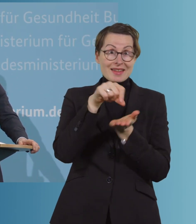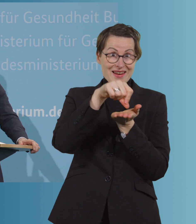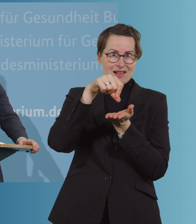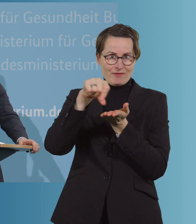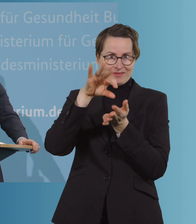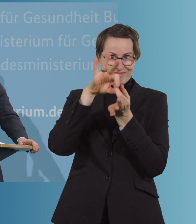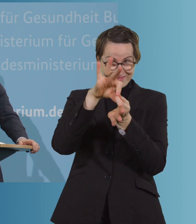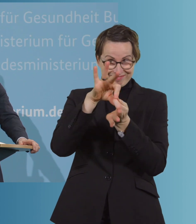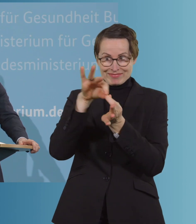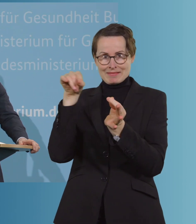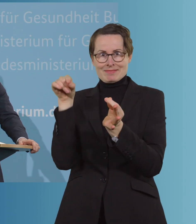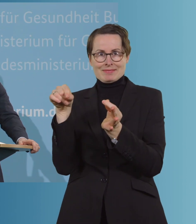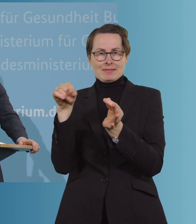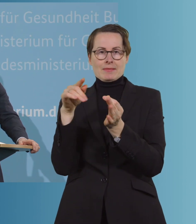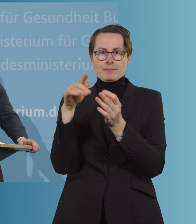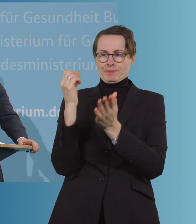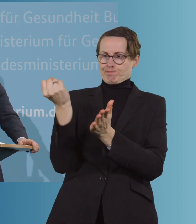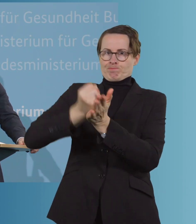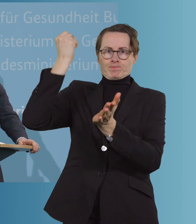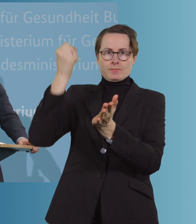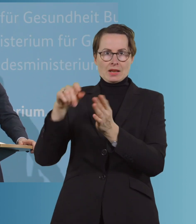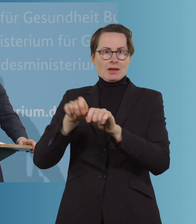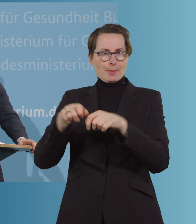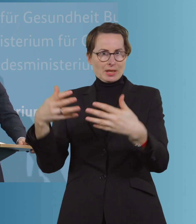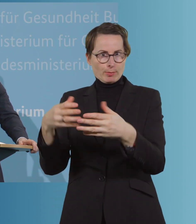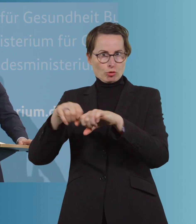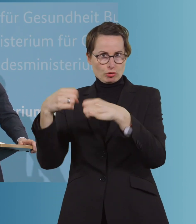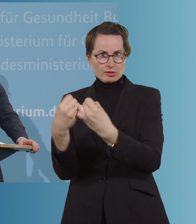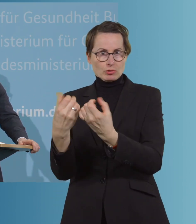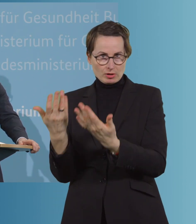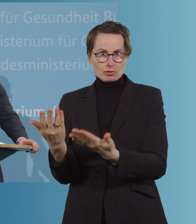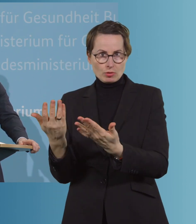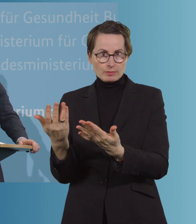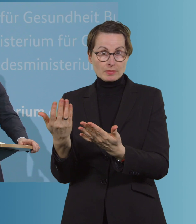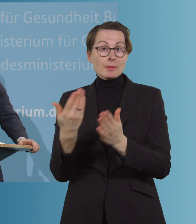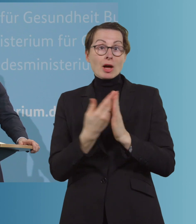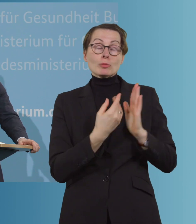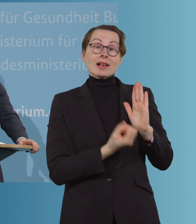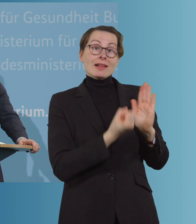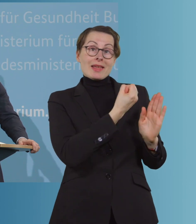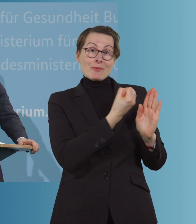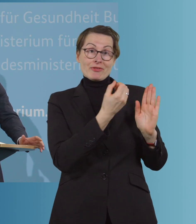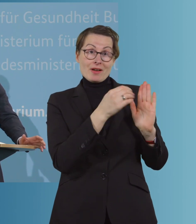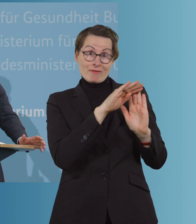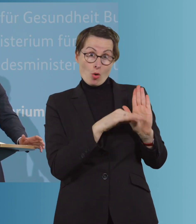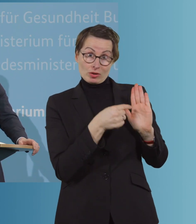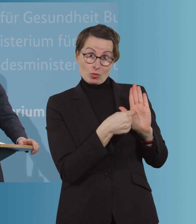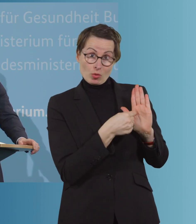auf die Feststellung dieser Lage. Übrigens auch die Impfverordnung, die wir gerade diskutiert haben, die Testverordnung, also die